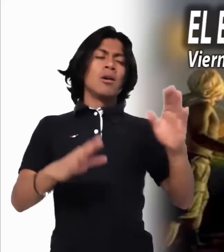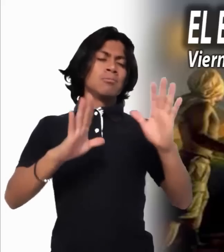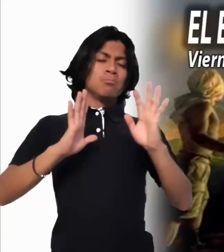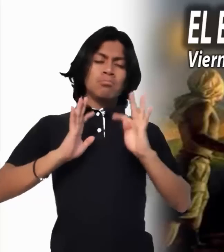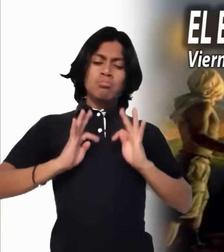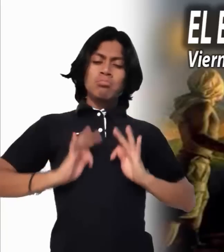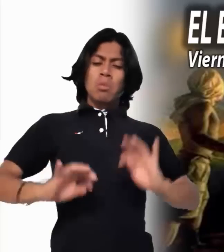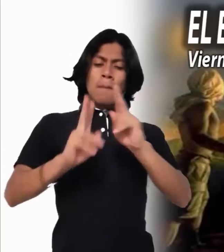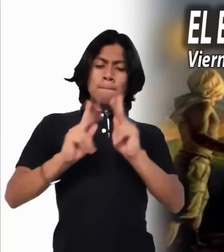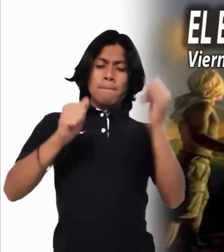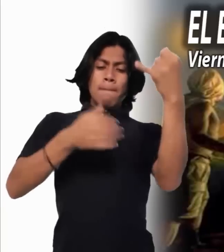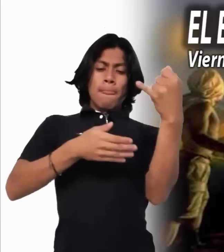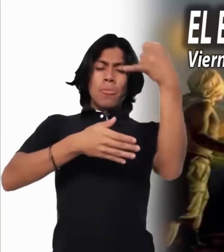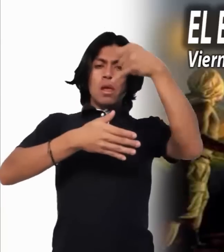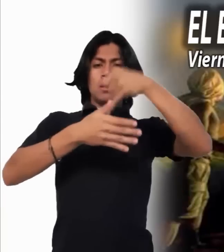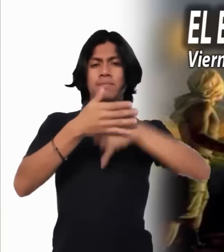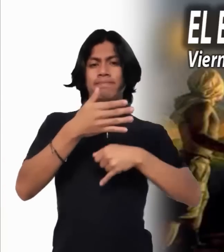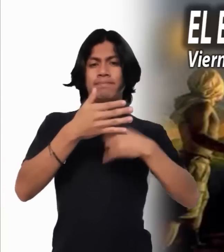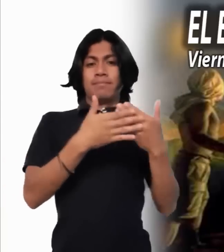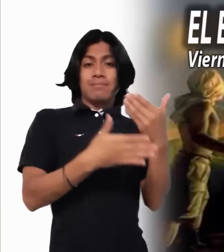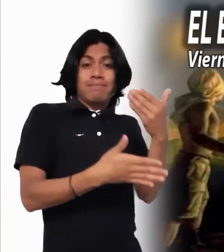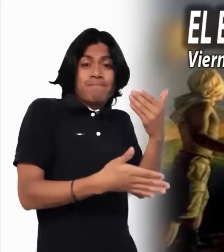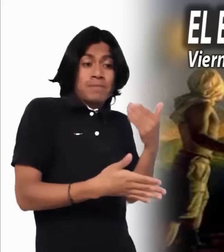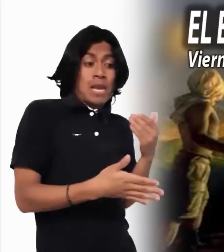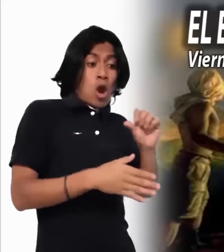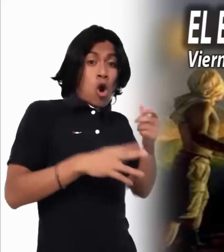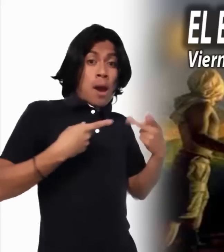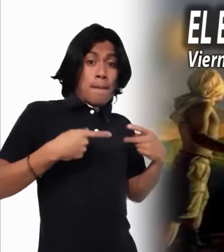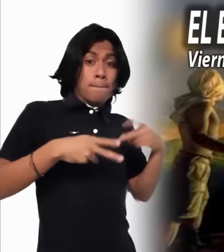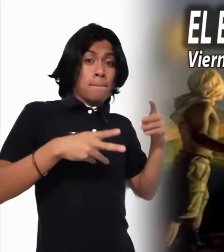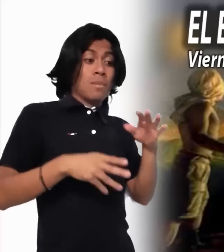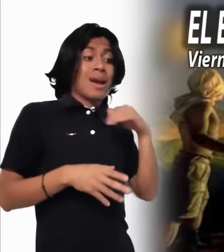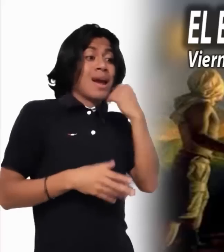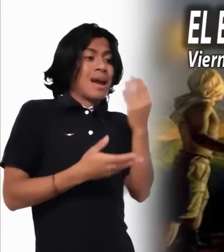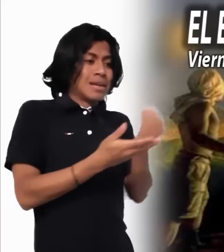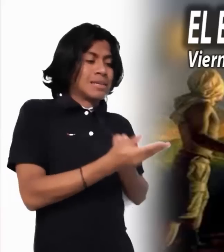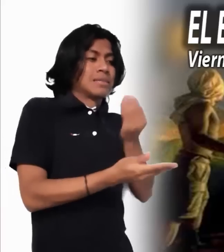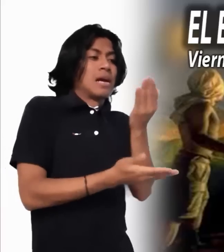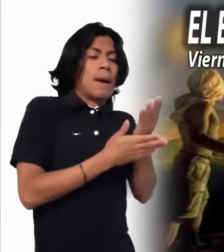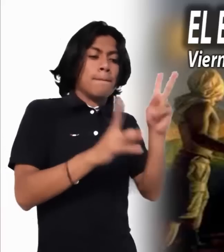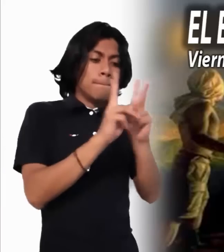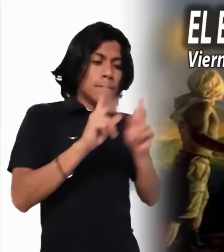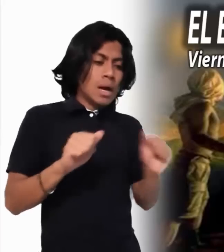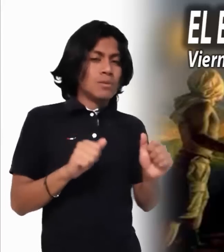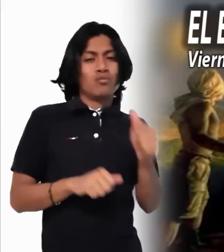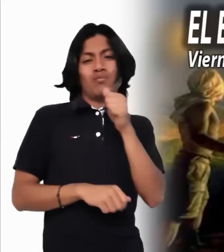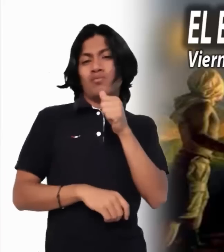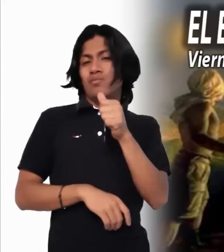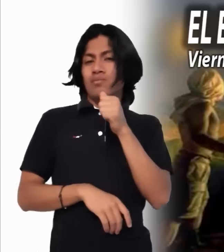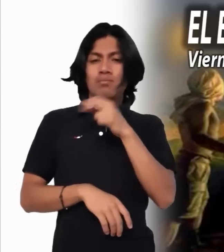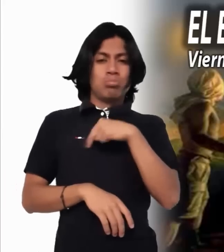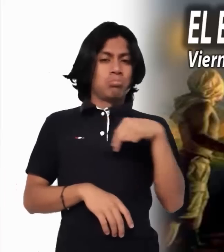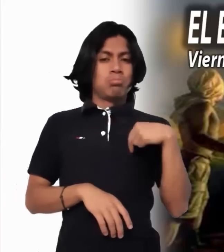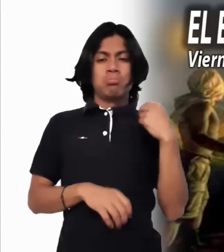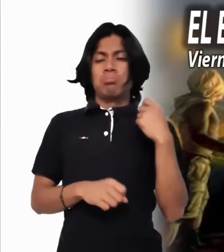a otros la paz que nosotros no hemos encontrado. San Pablo, en su carta a los Corintios,